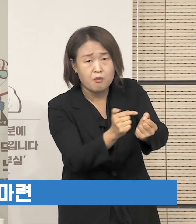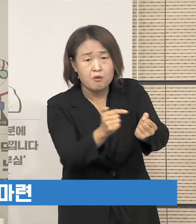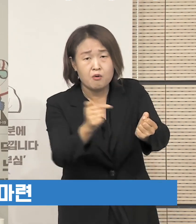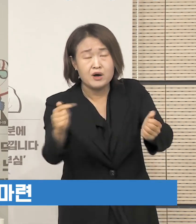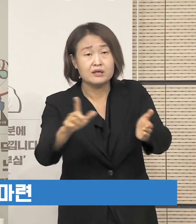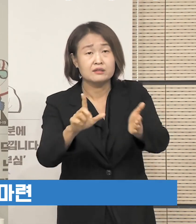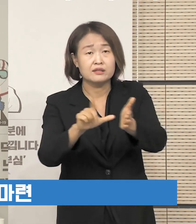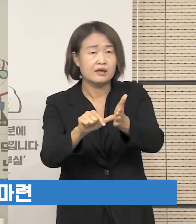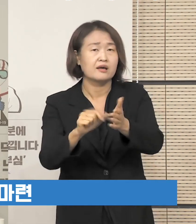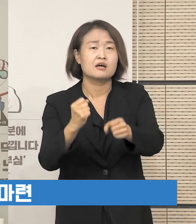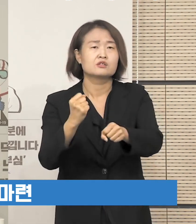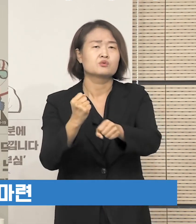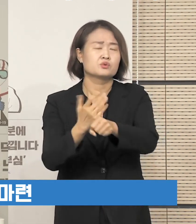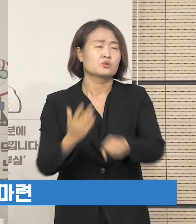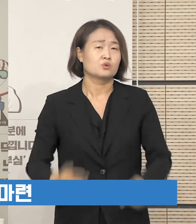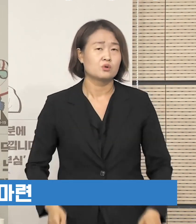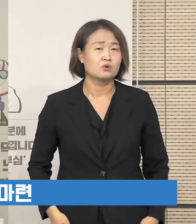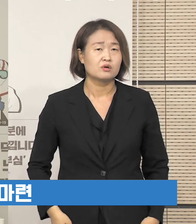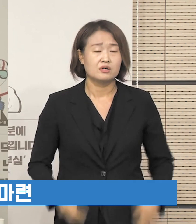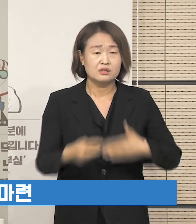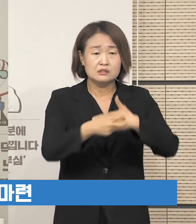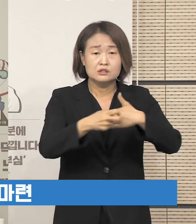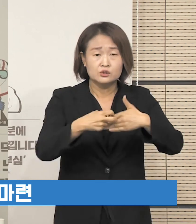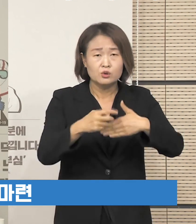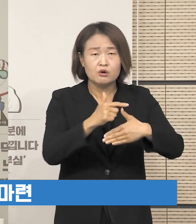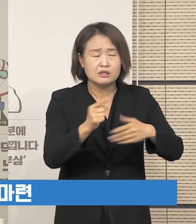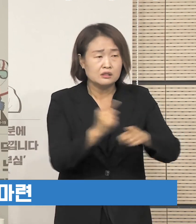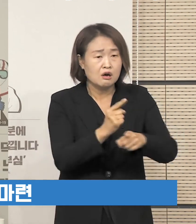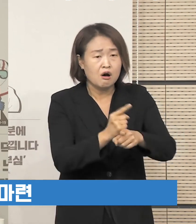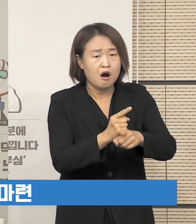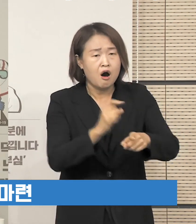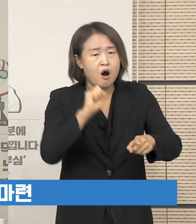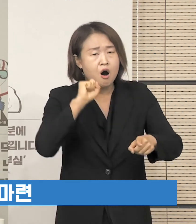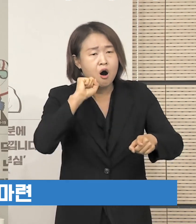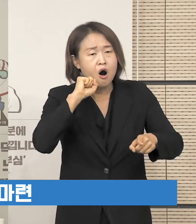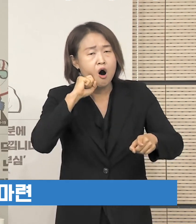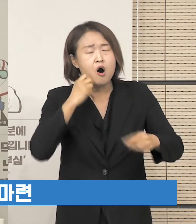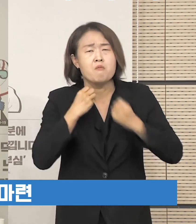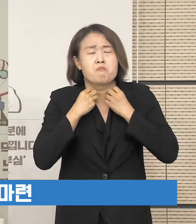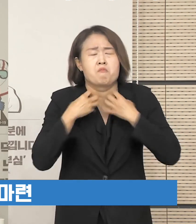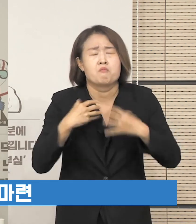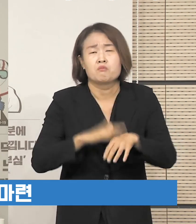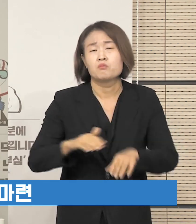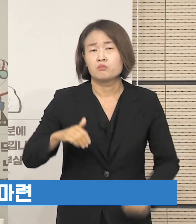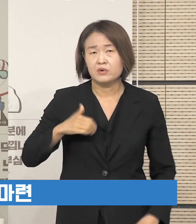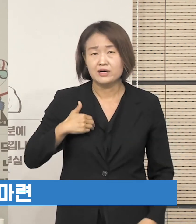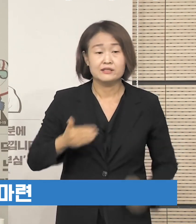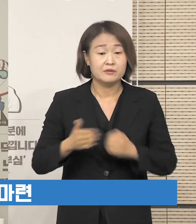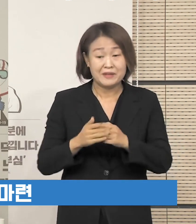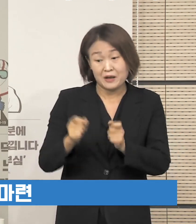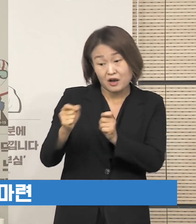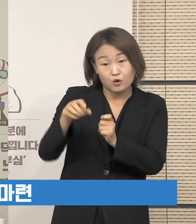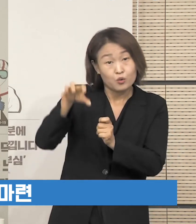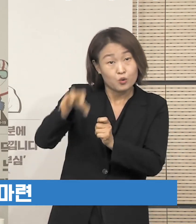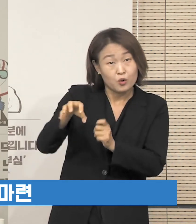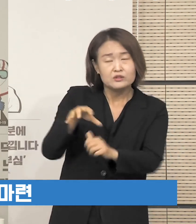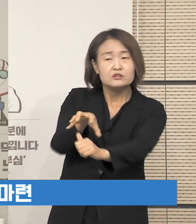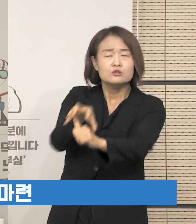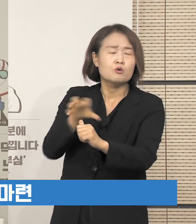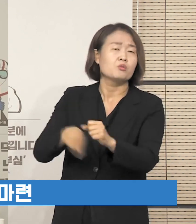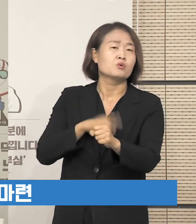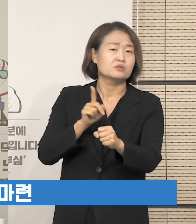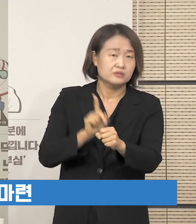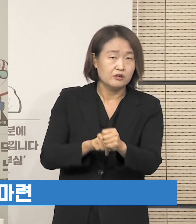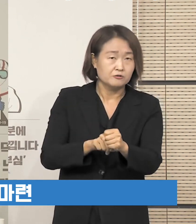행정적 경계로 인한 의료 공백이 발생하지 않도록 인근 지자체의 자원을 활용하기 위한 수도권